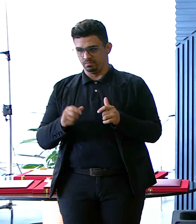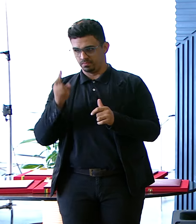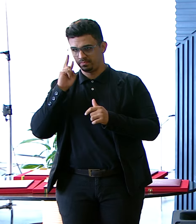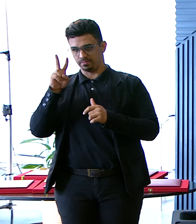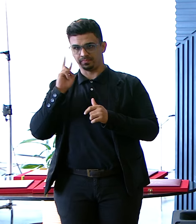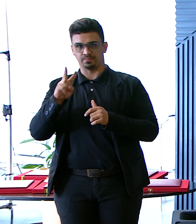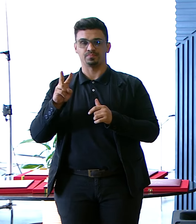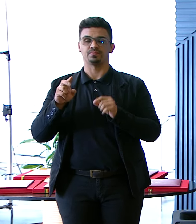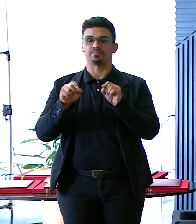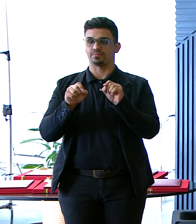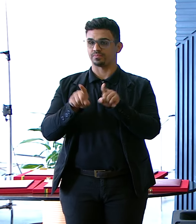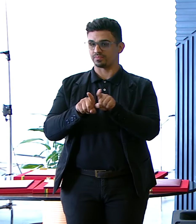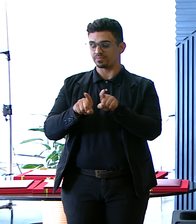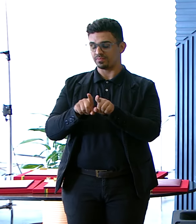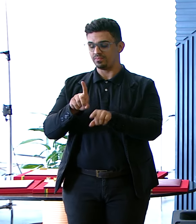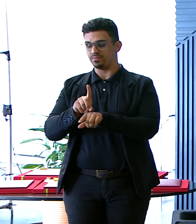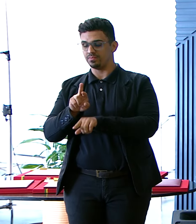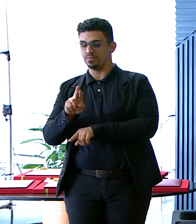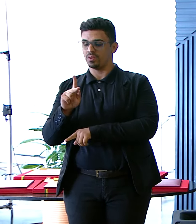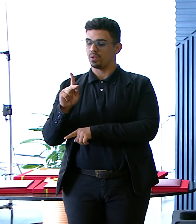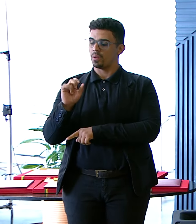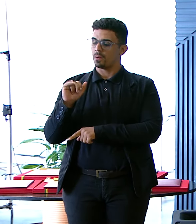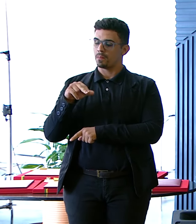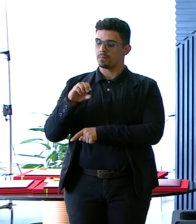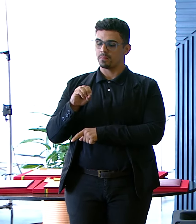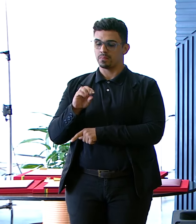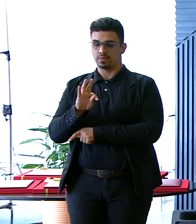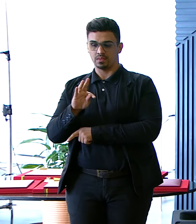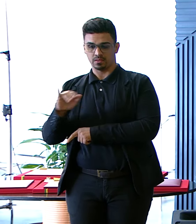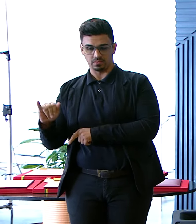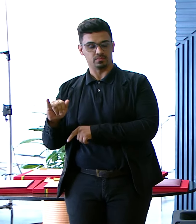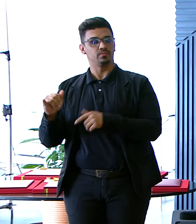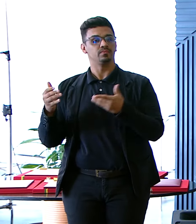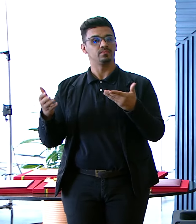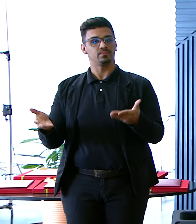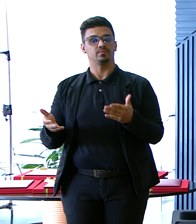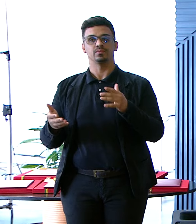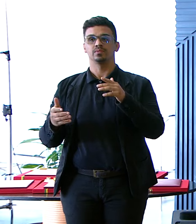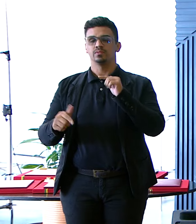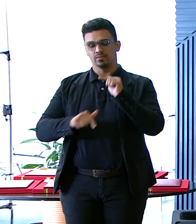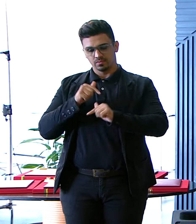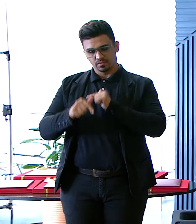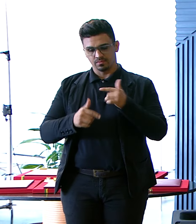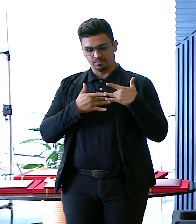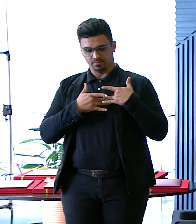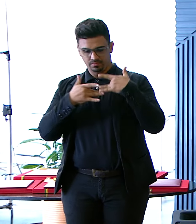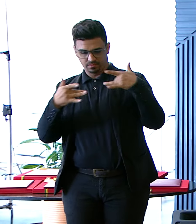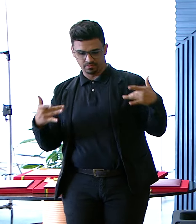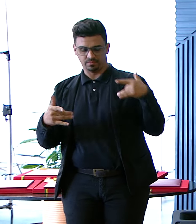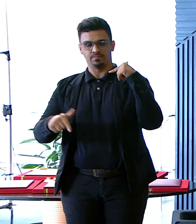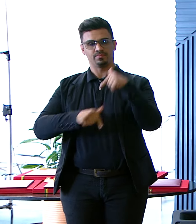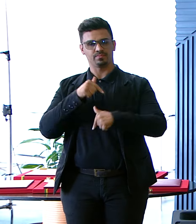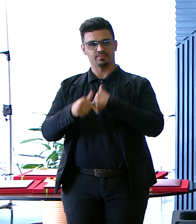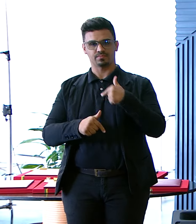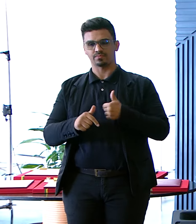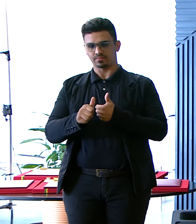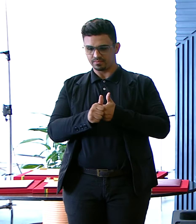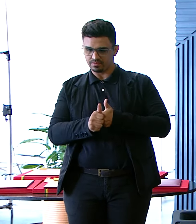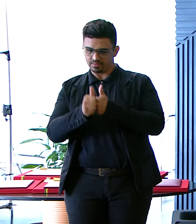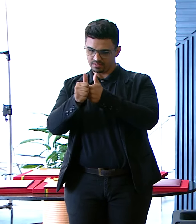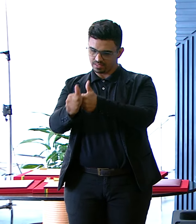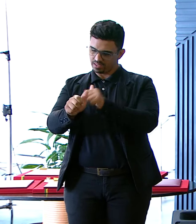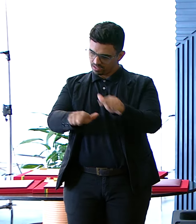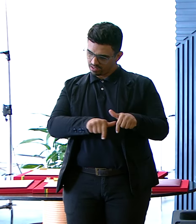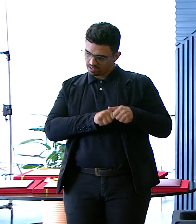Pinotti Também Para destacar Seu legado De compaixão Excelência Que guia As nossas ações E